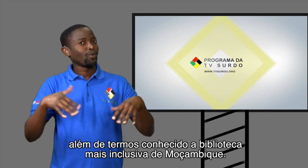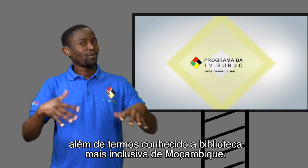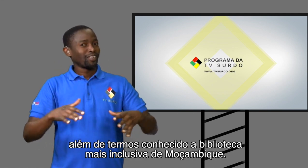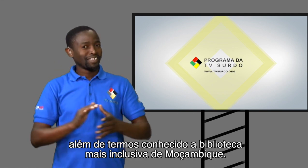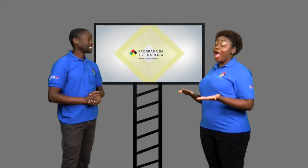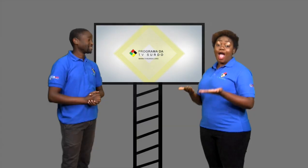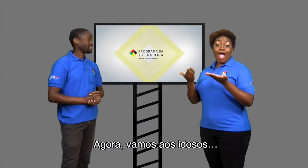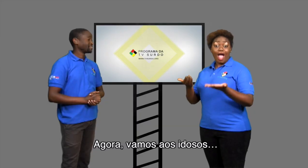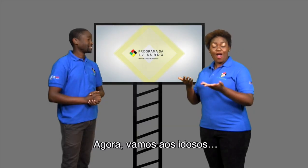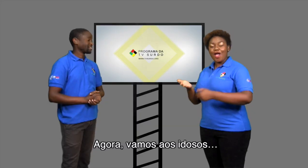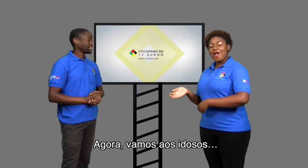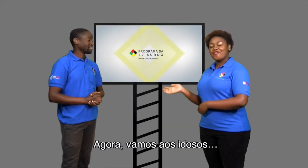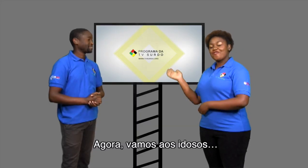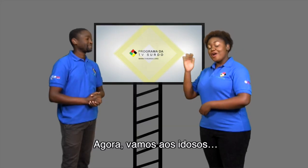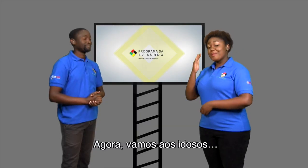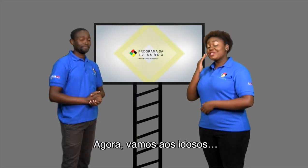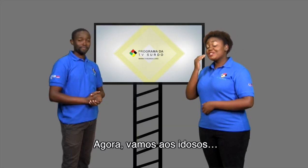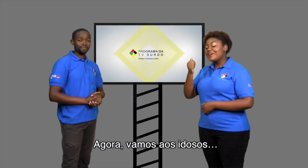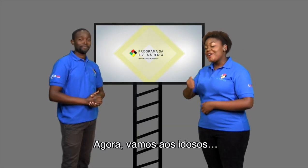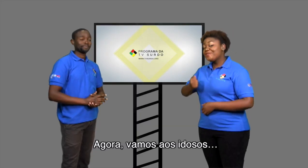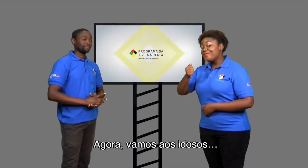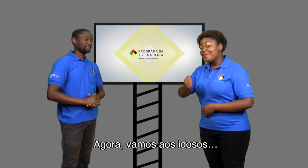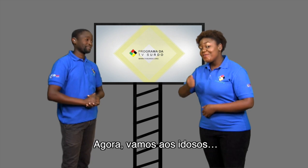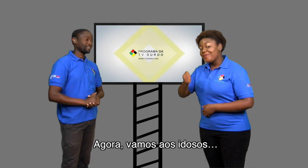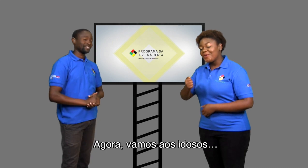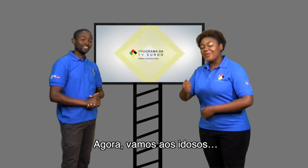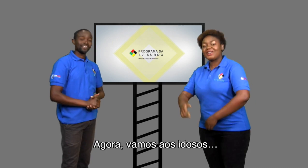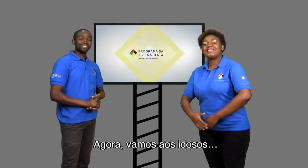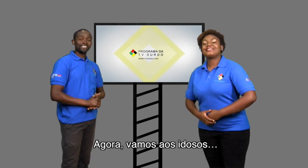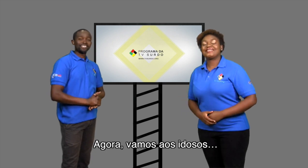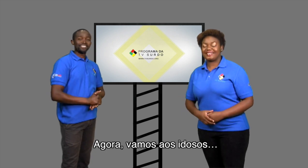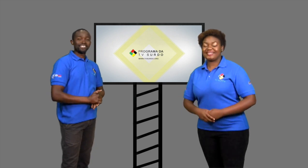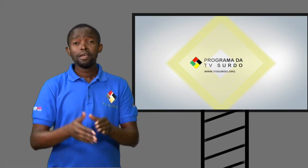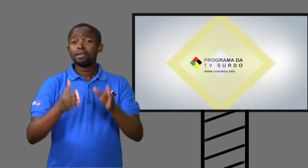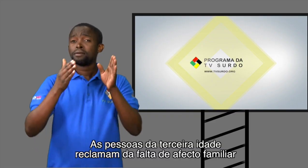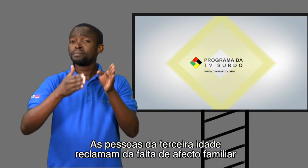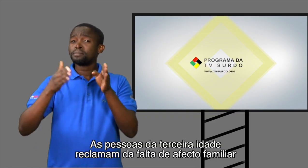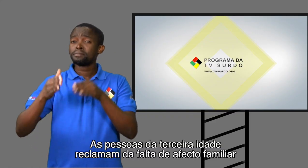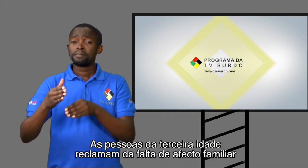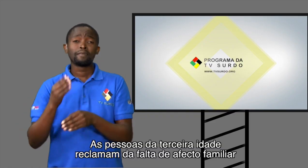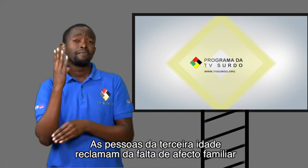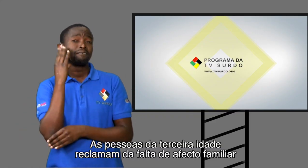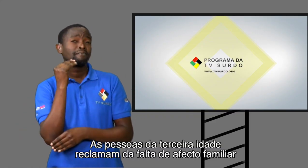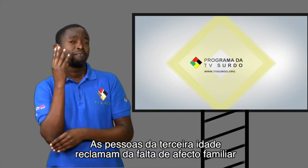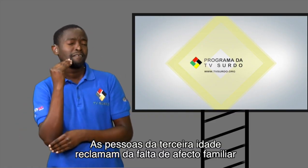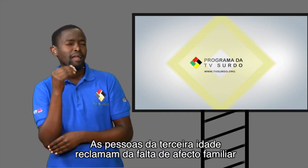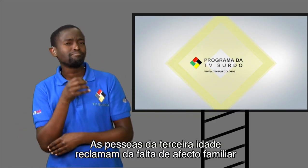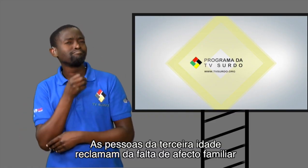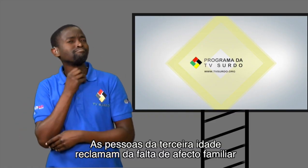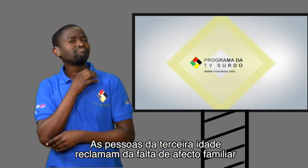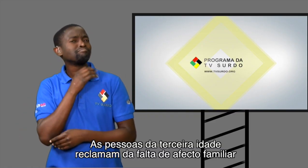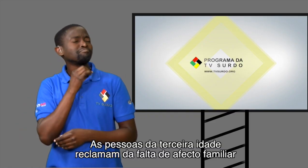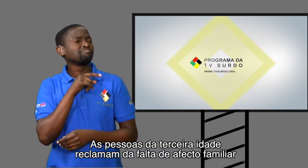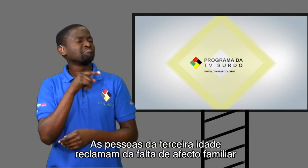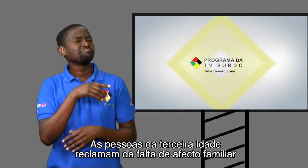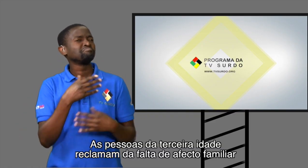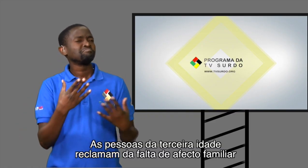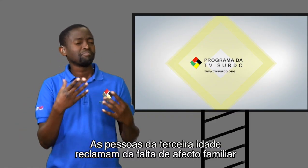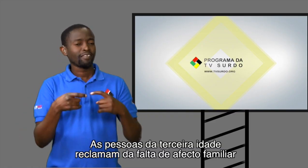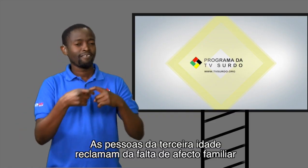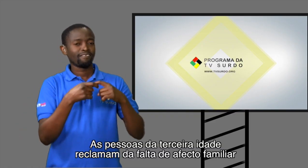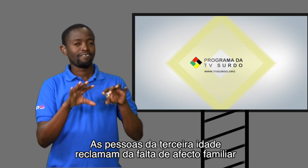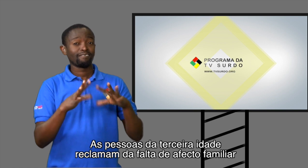inclusiva de Moçambique Agora, vamos aos idosos As pessoas da terceira idade